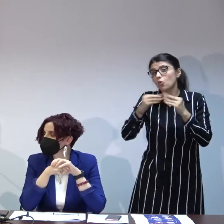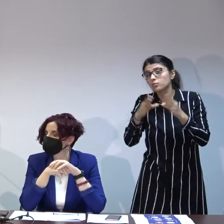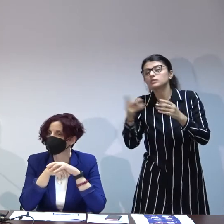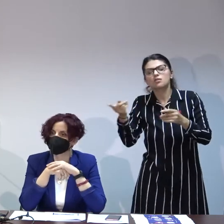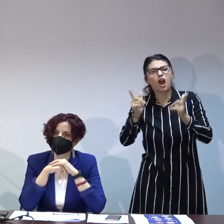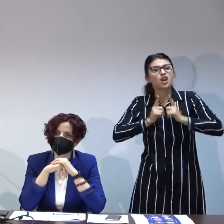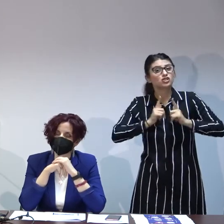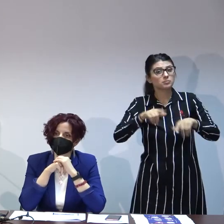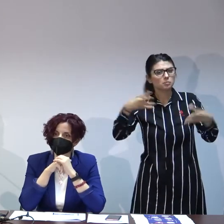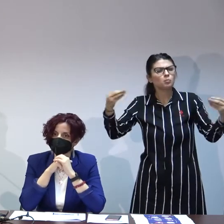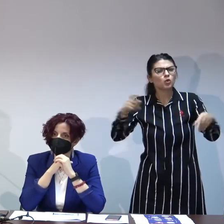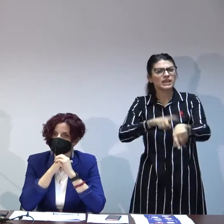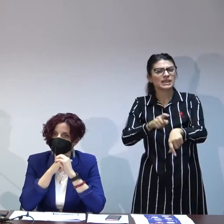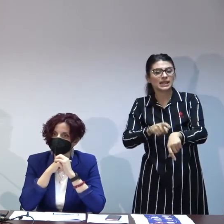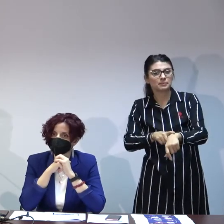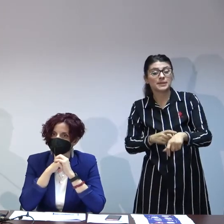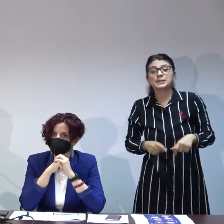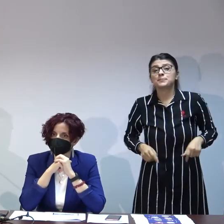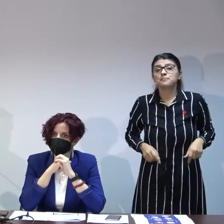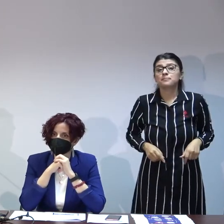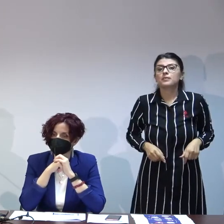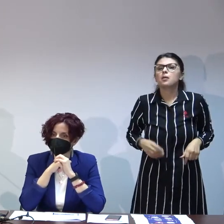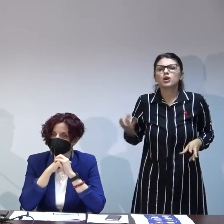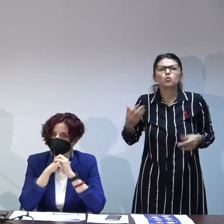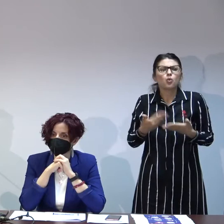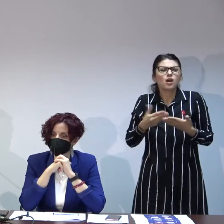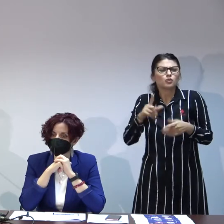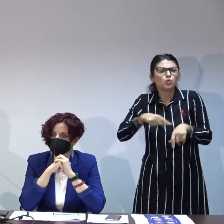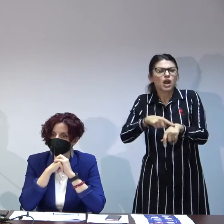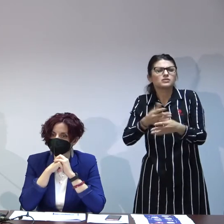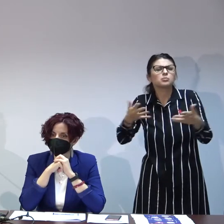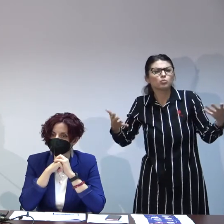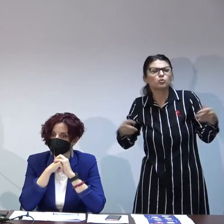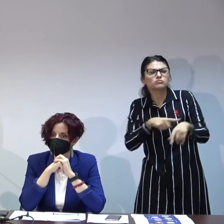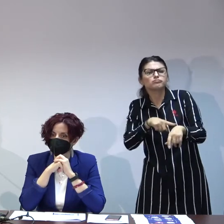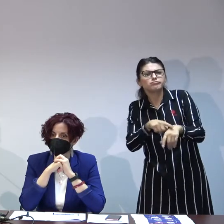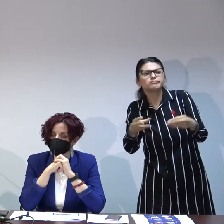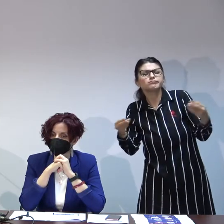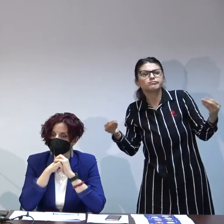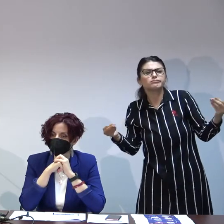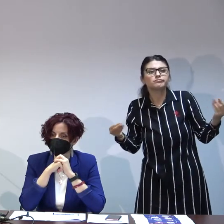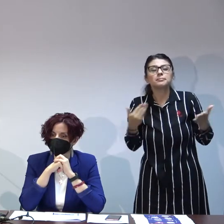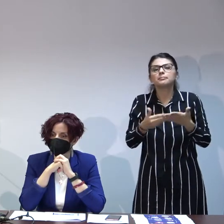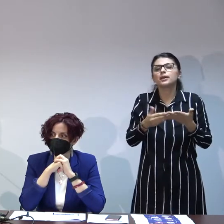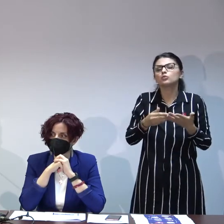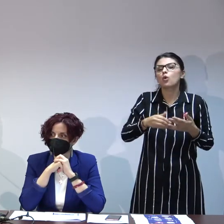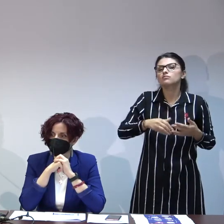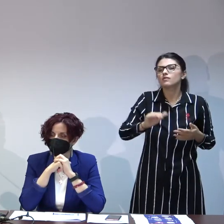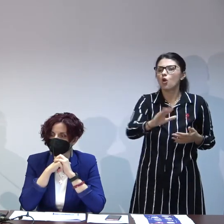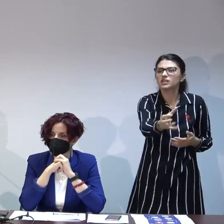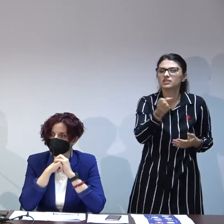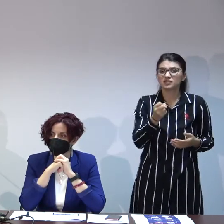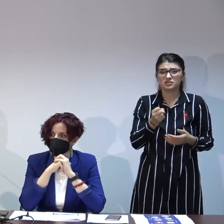mai ales că în general tocmai pentru că durează sau a durat până acum destul de mult procesul ăsta de declarare adoptabilității nu ai